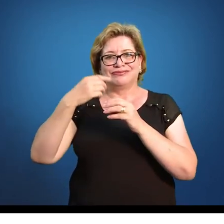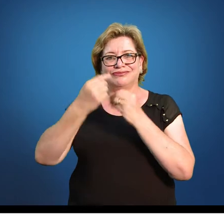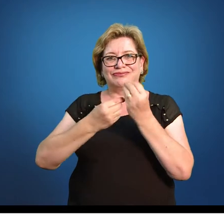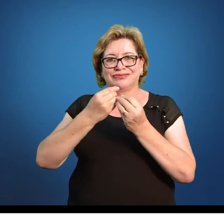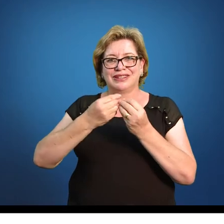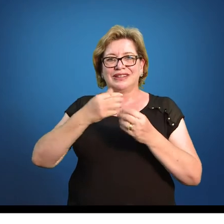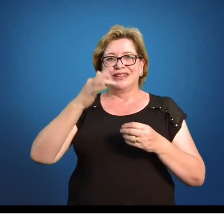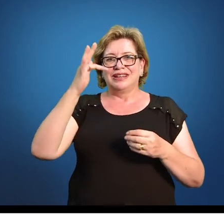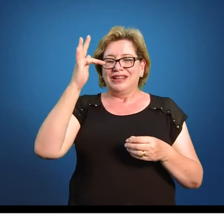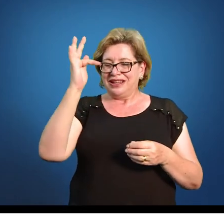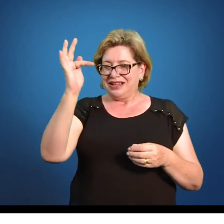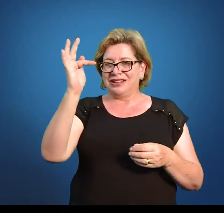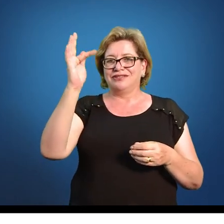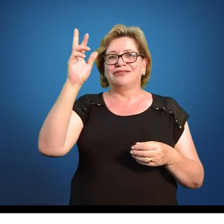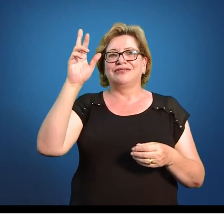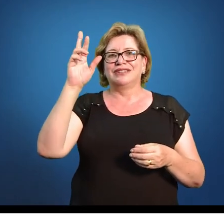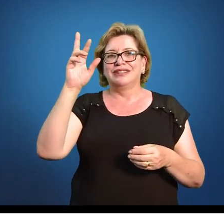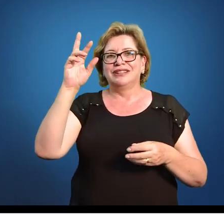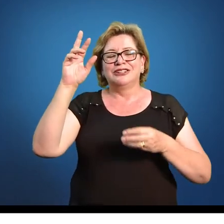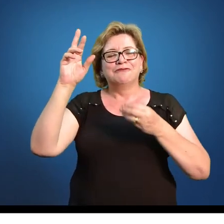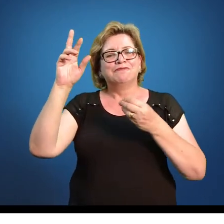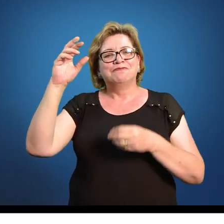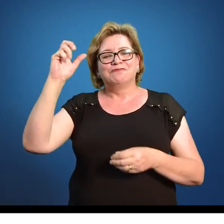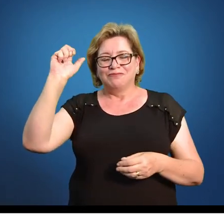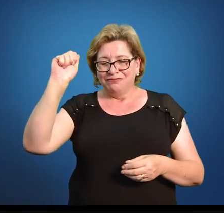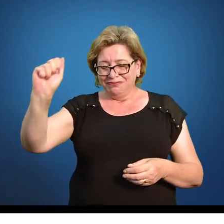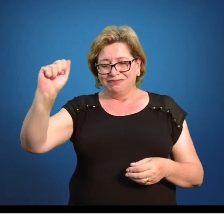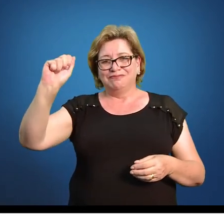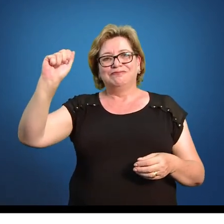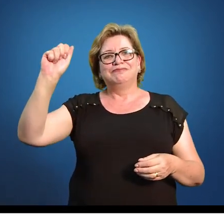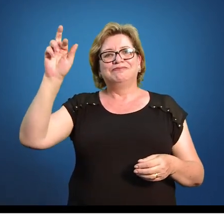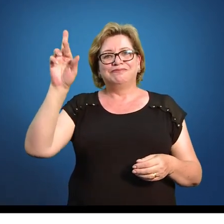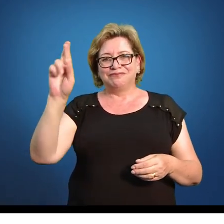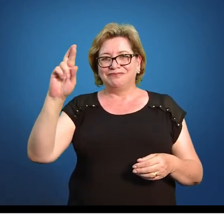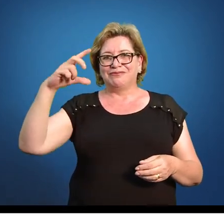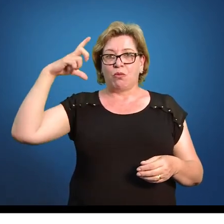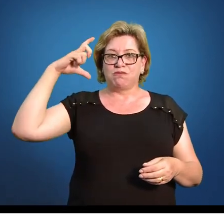acumulada